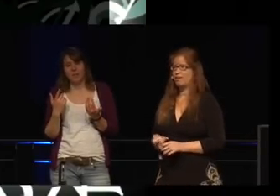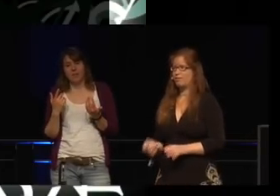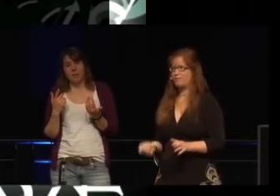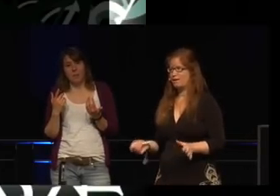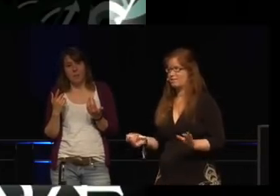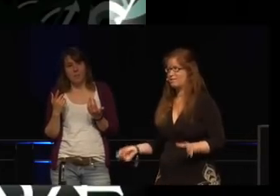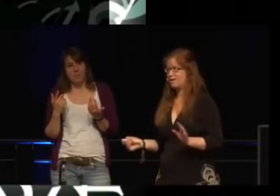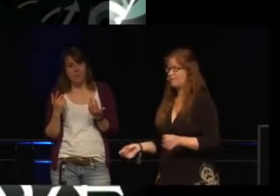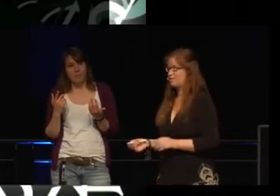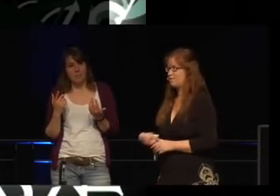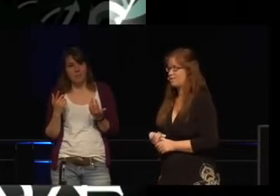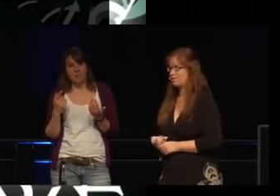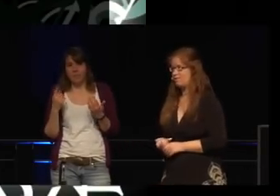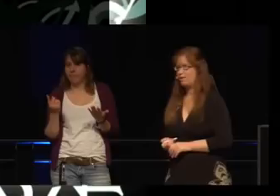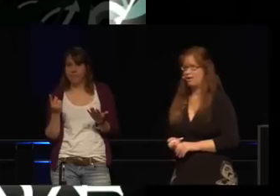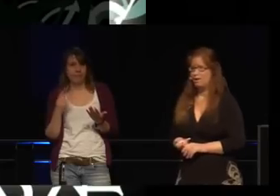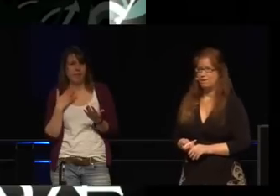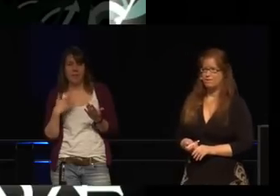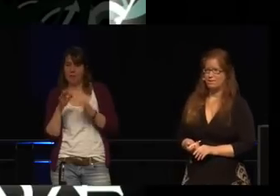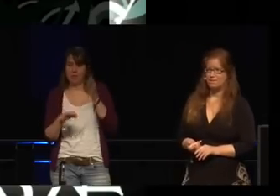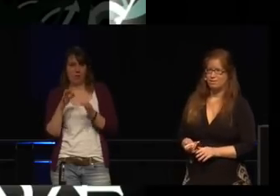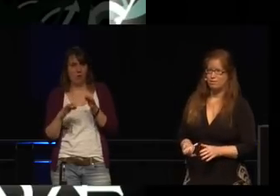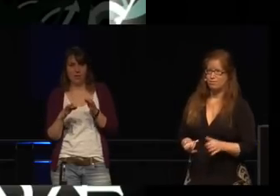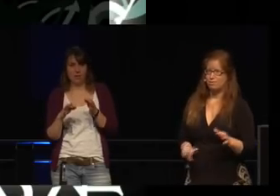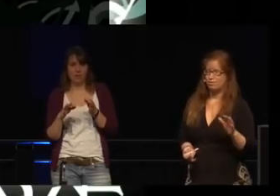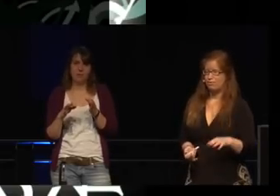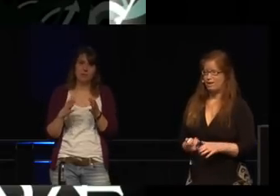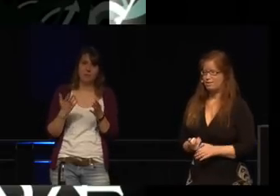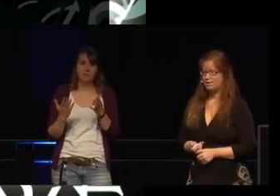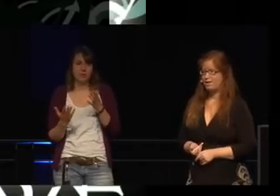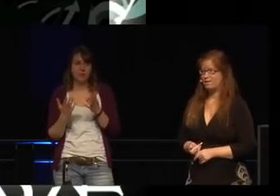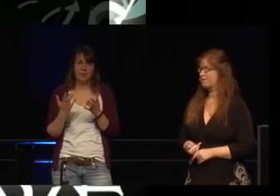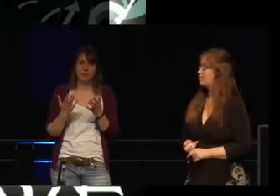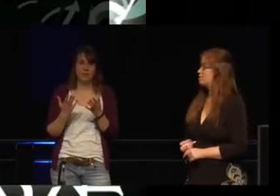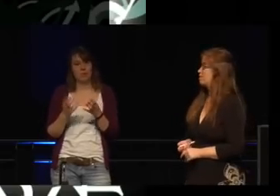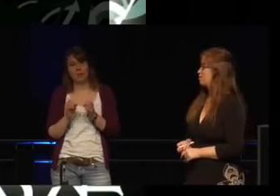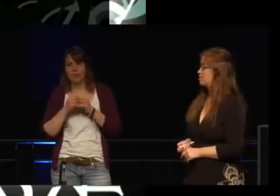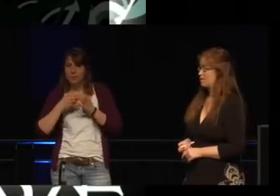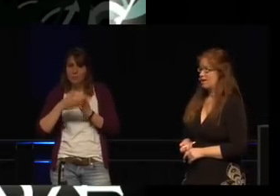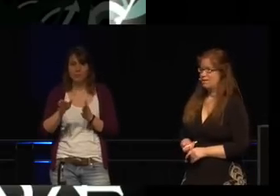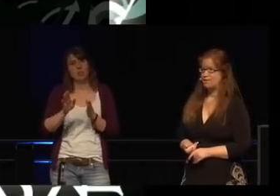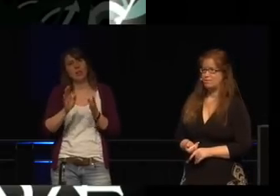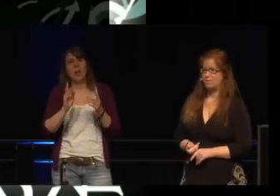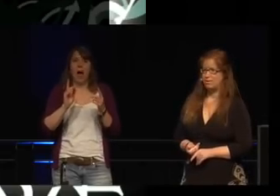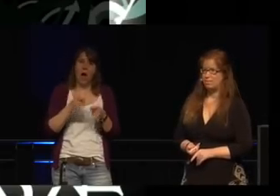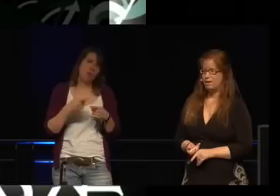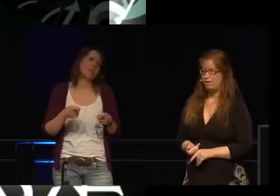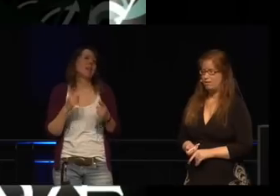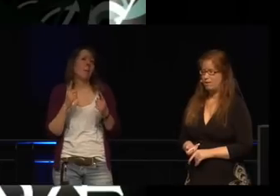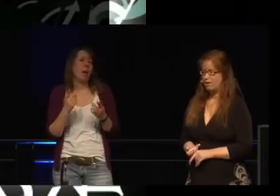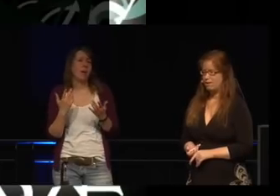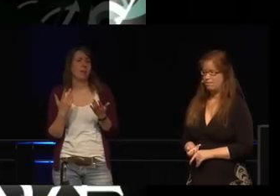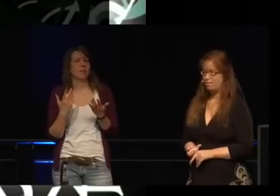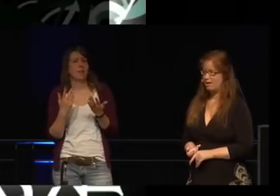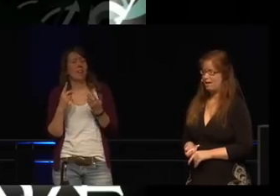man von verbundenen Sexspielzeugen komplett weggehen soll,